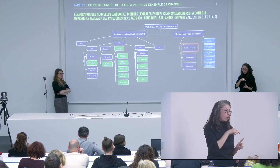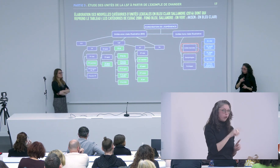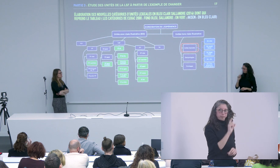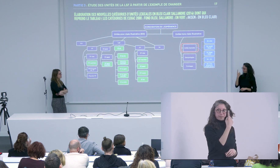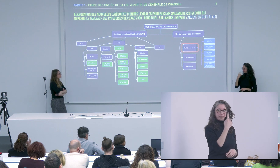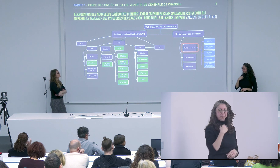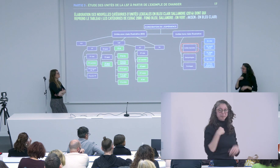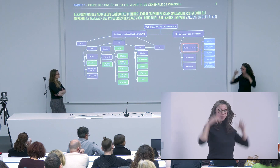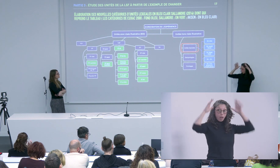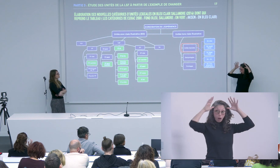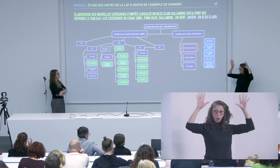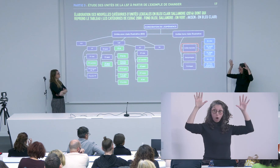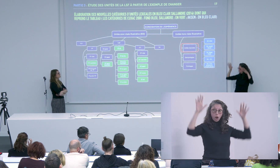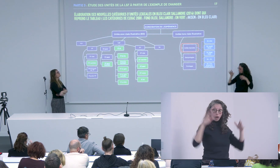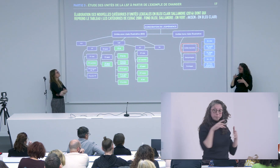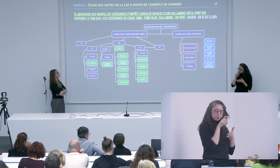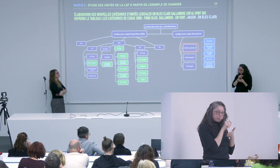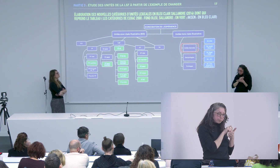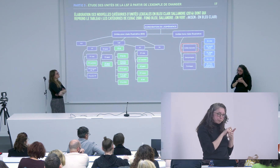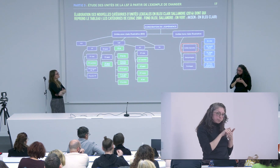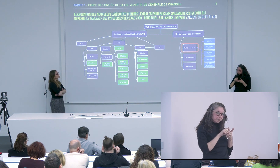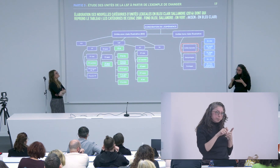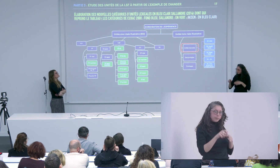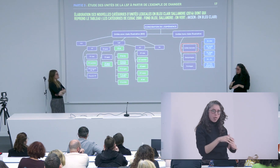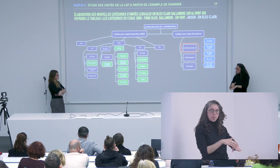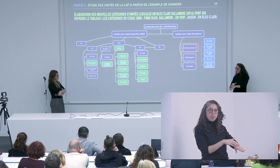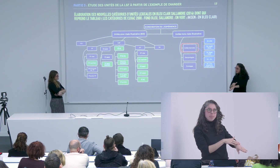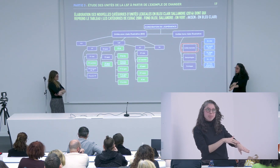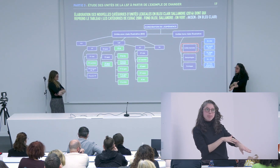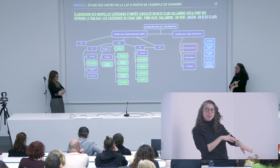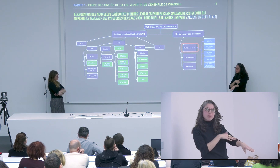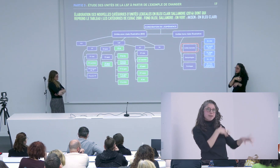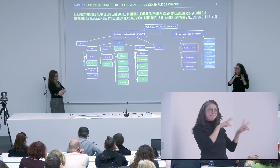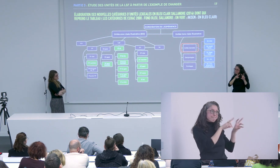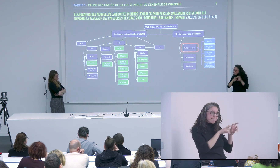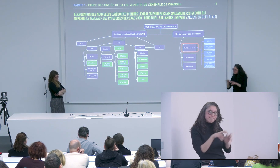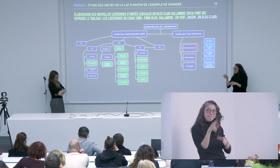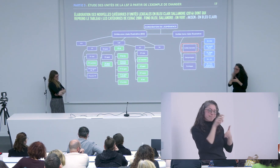Guy Bouchovo une personne âgée que j'ai commencé à annoter sous élan